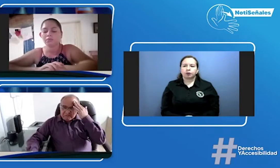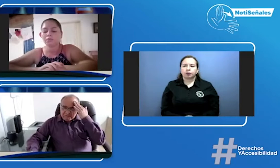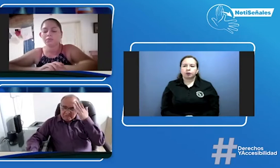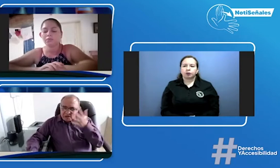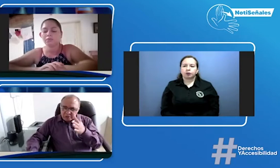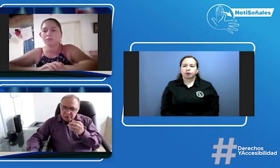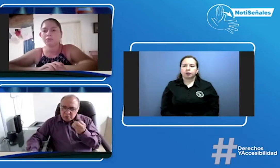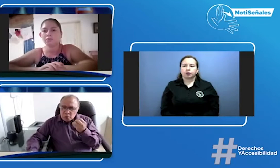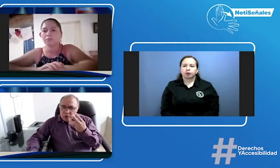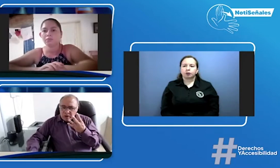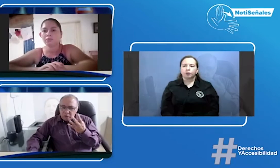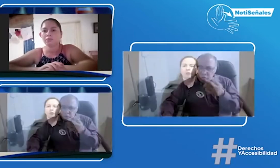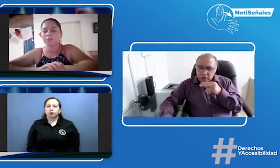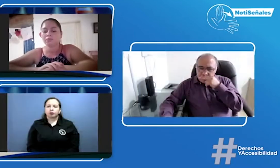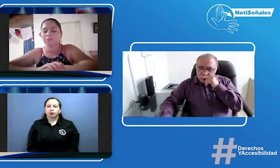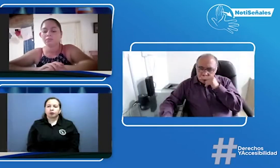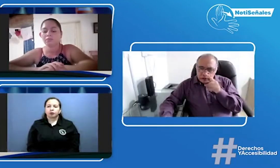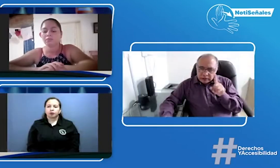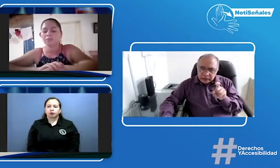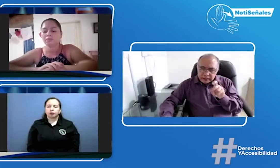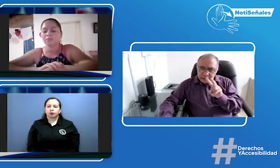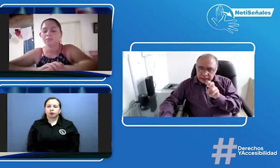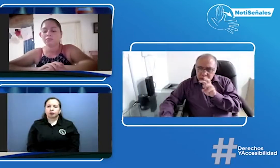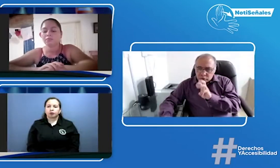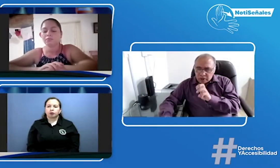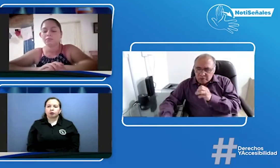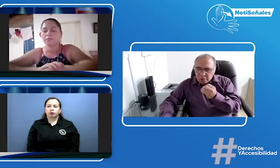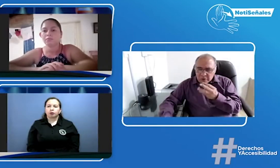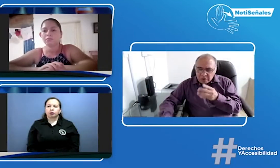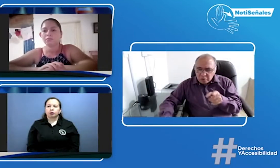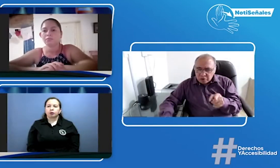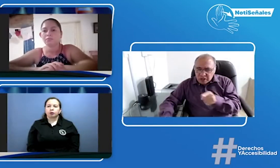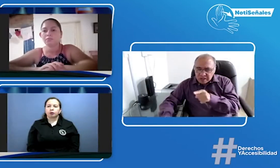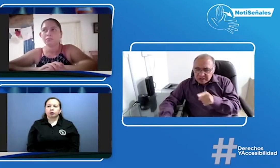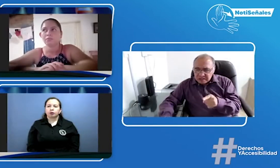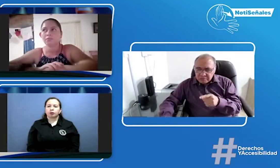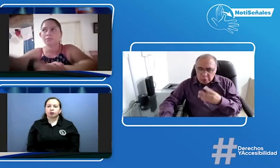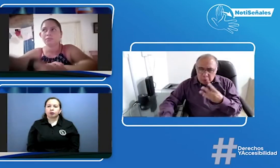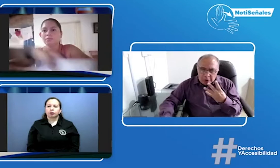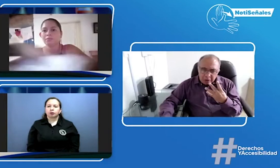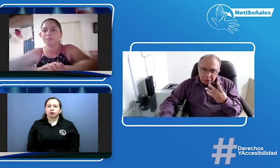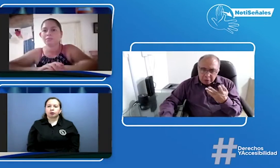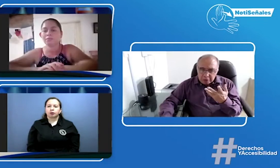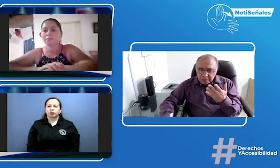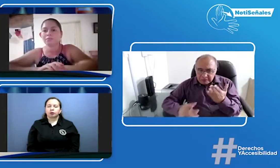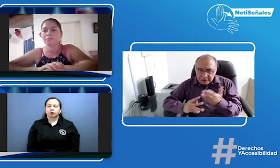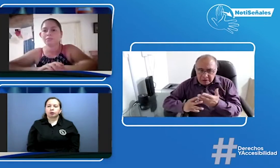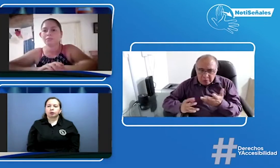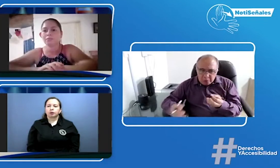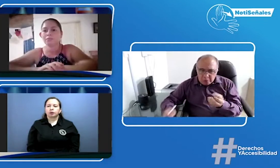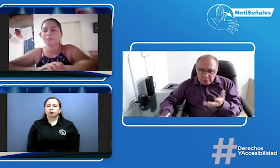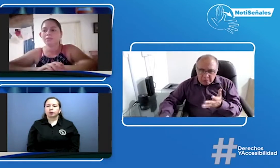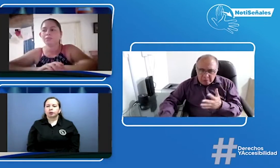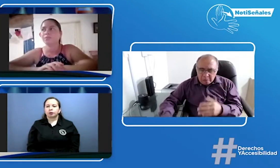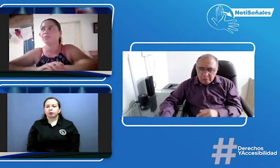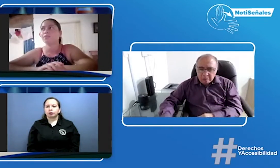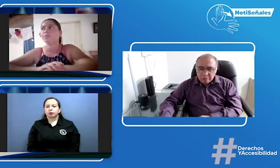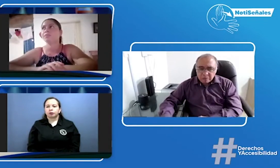y más o menos de qué edad son estos niños bueno tú me dices son